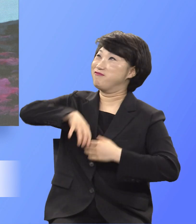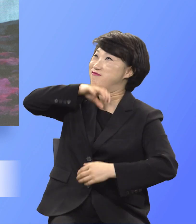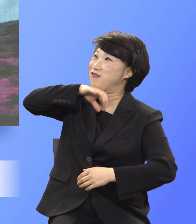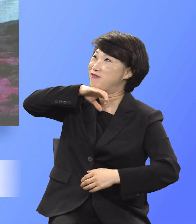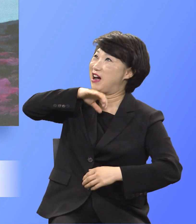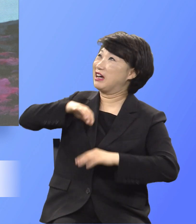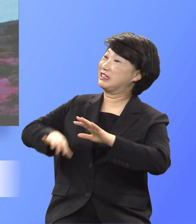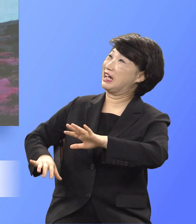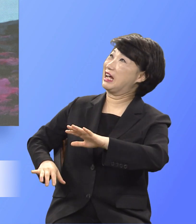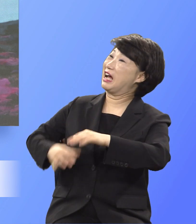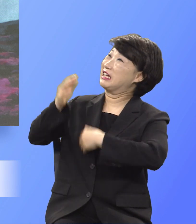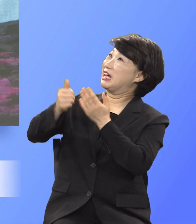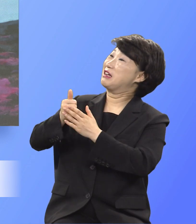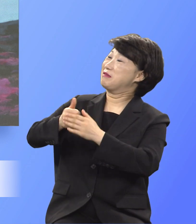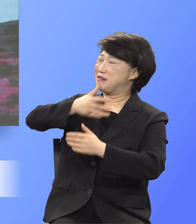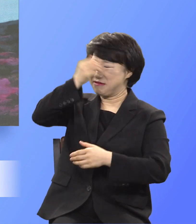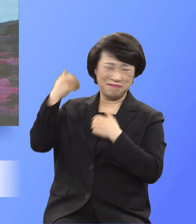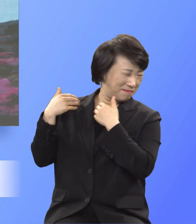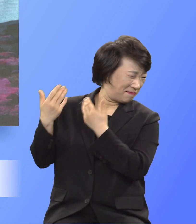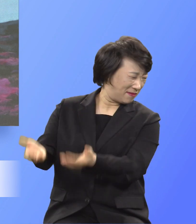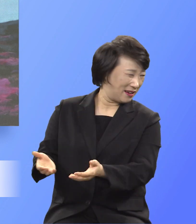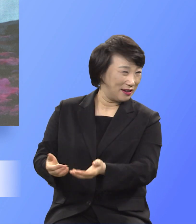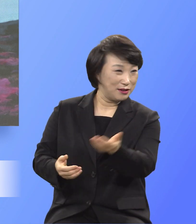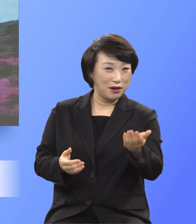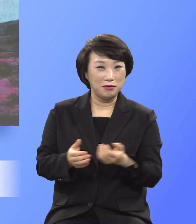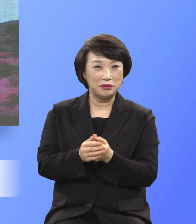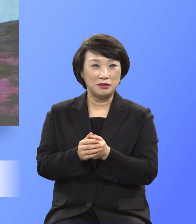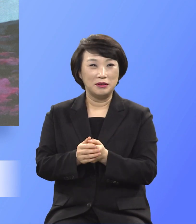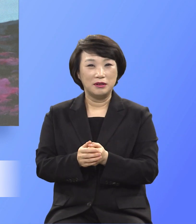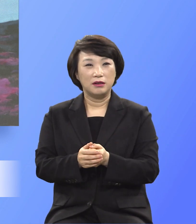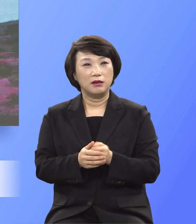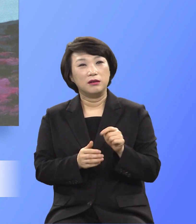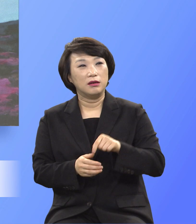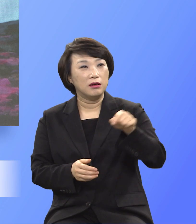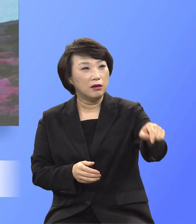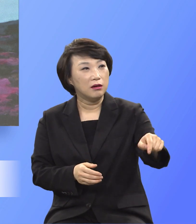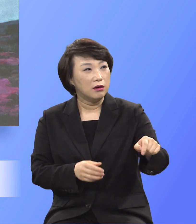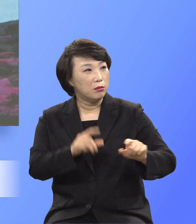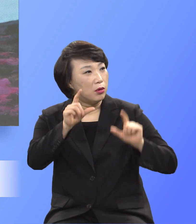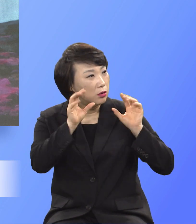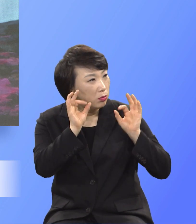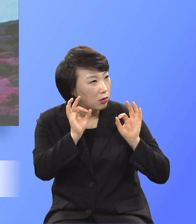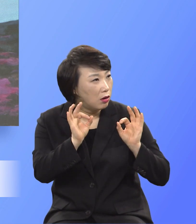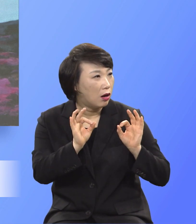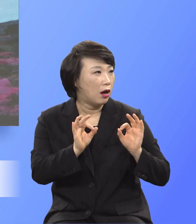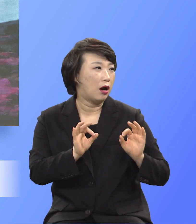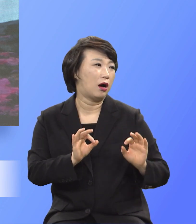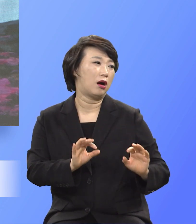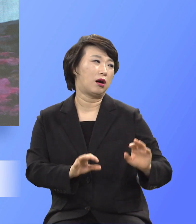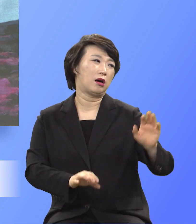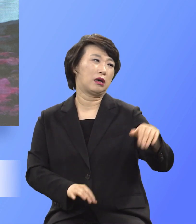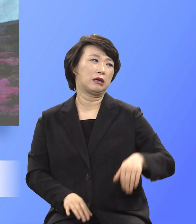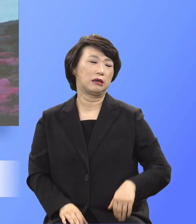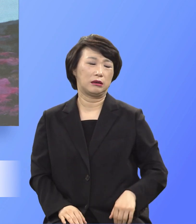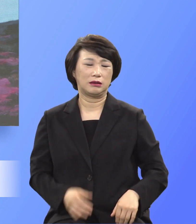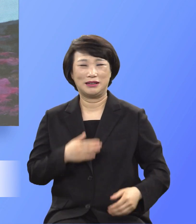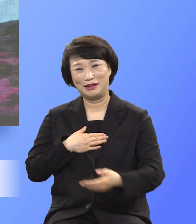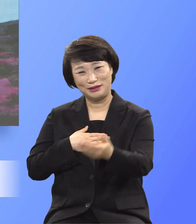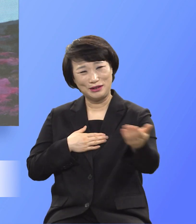하나님 등지고 여러분들이 돌아가서는 그 모습을 바라보면 여러분과 나는 주님 따라갈